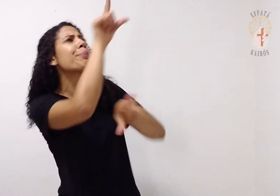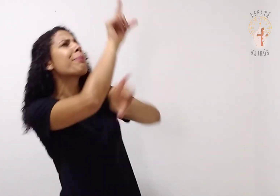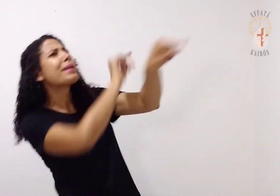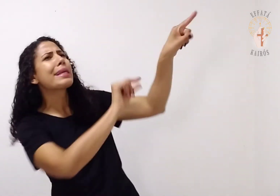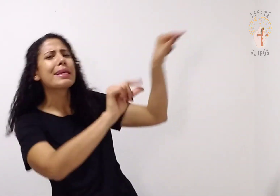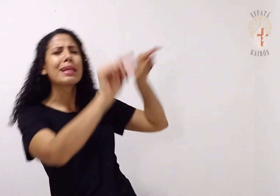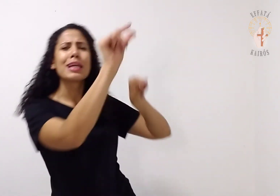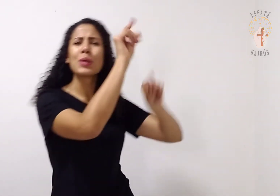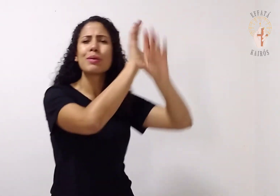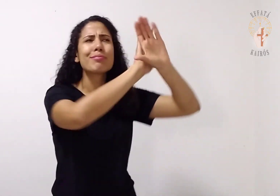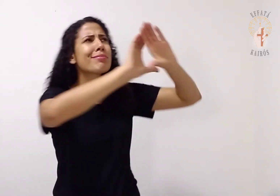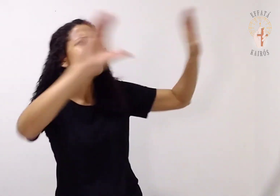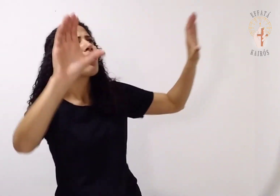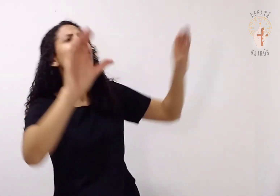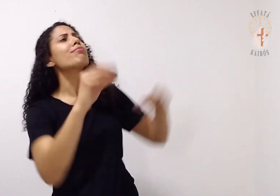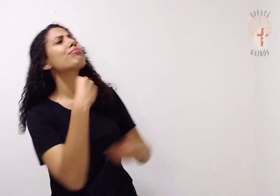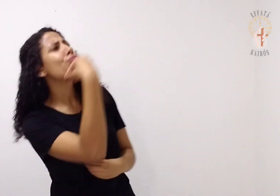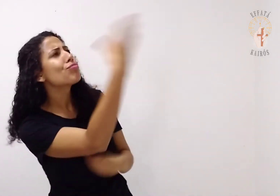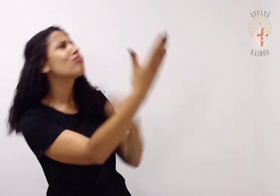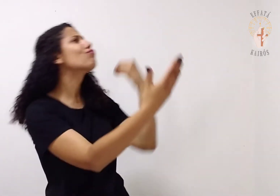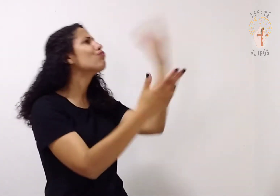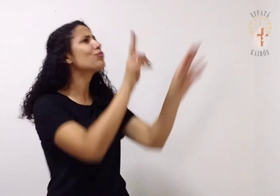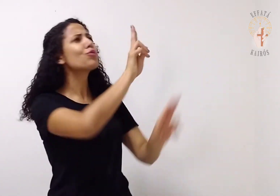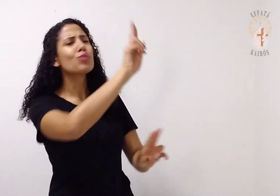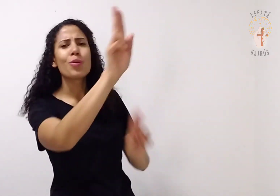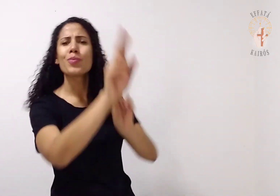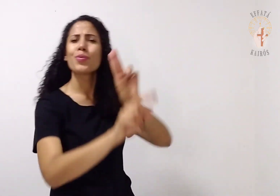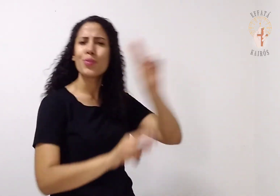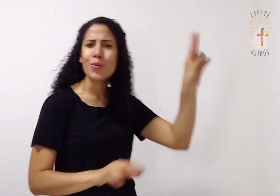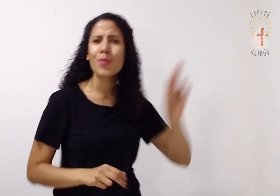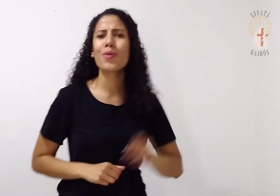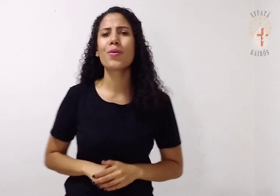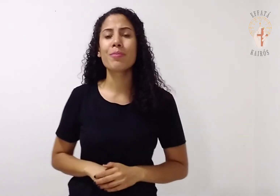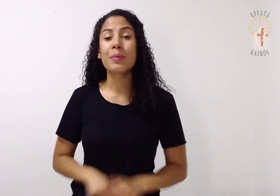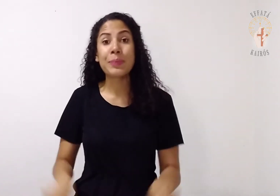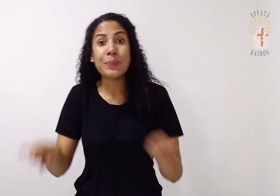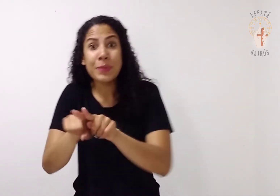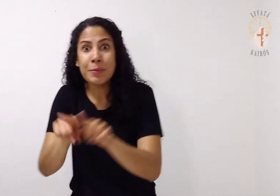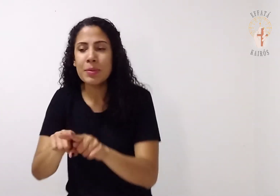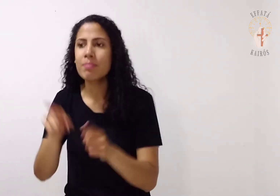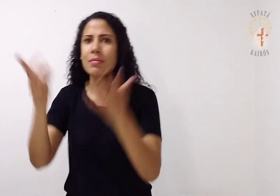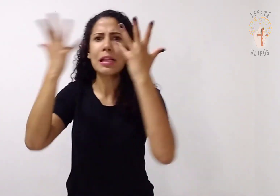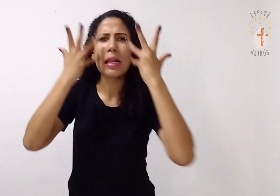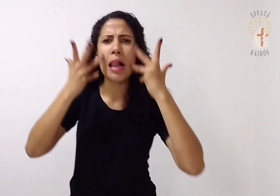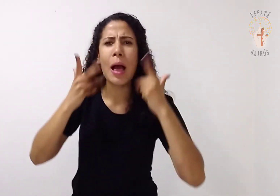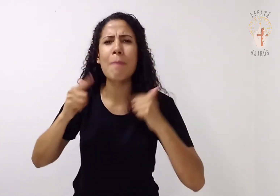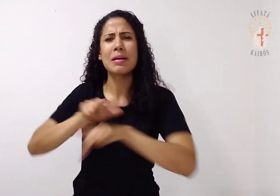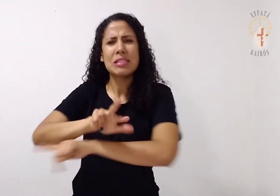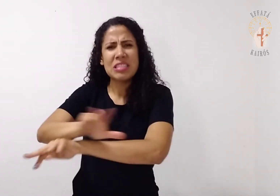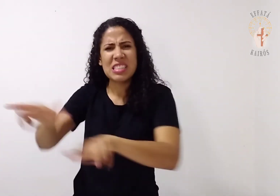a todas as aves do céu e a todos os animais selvagens.